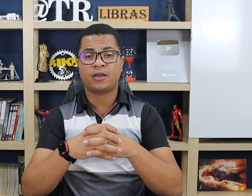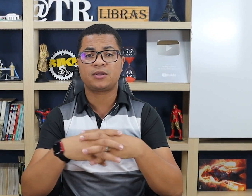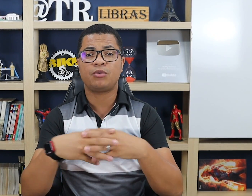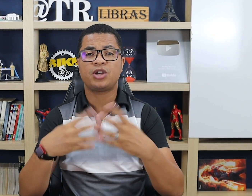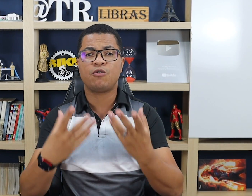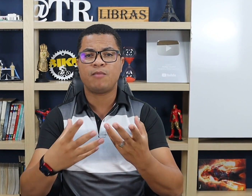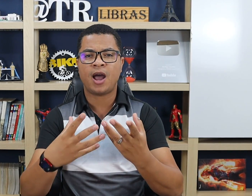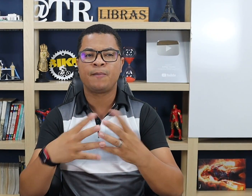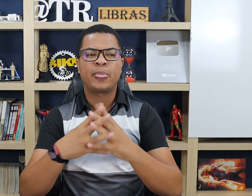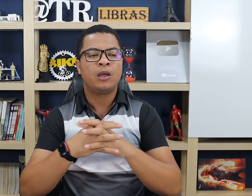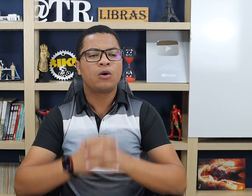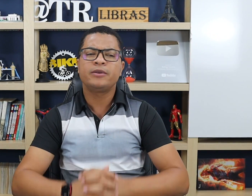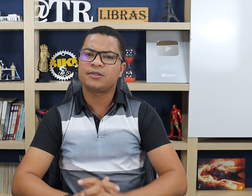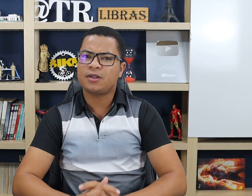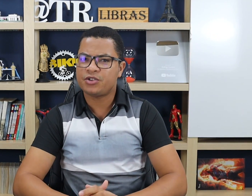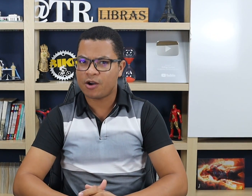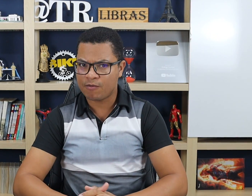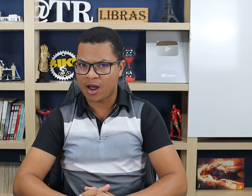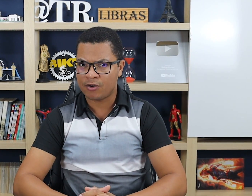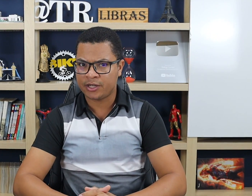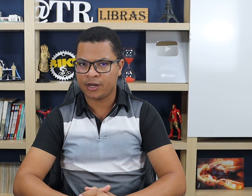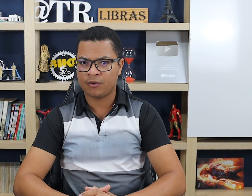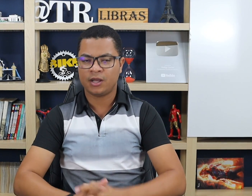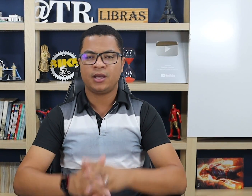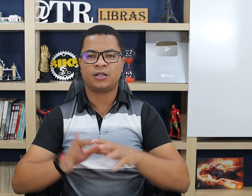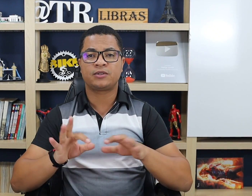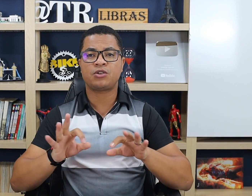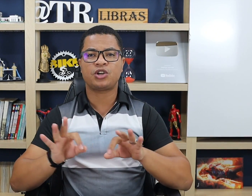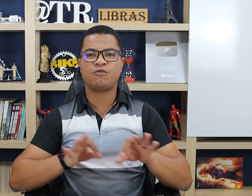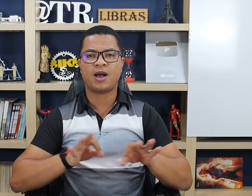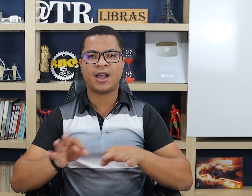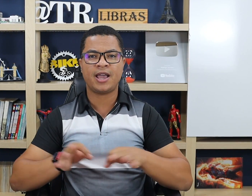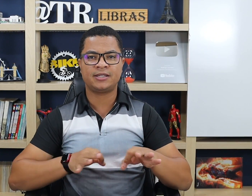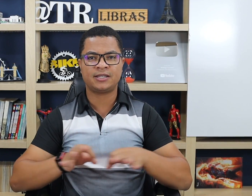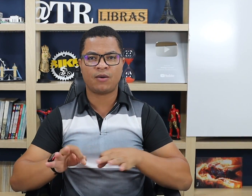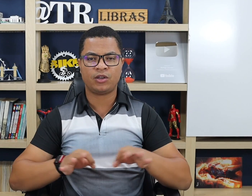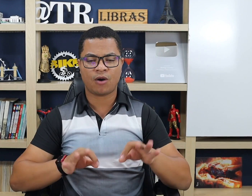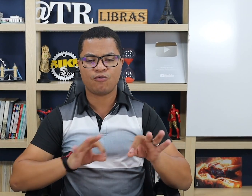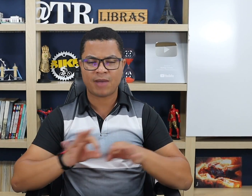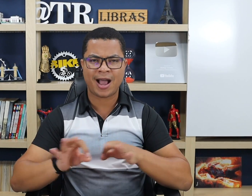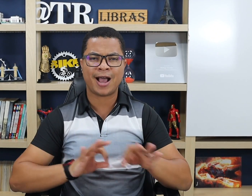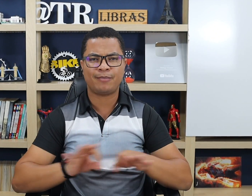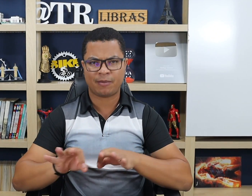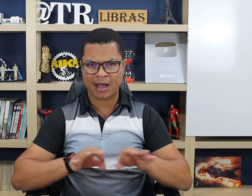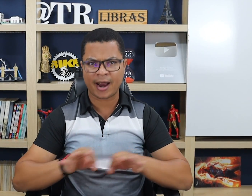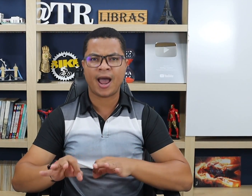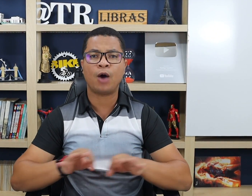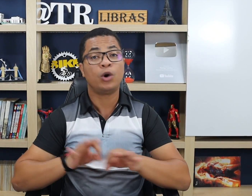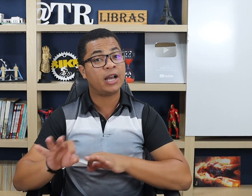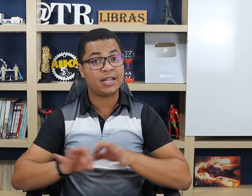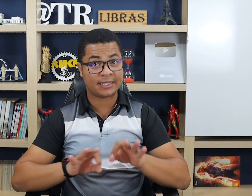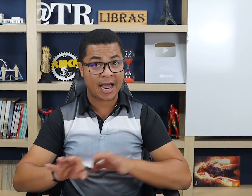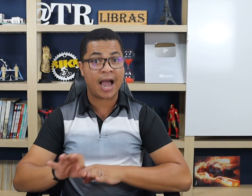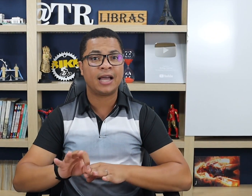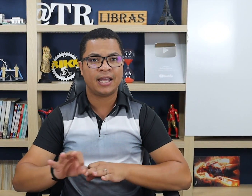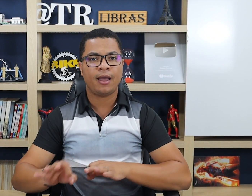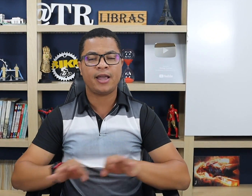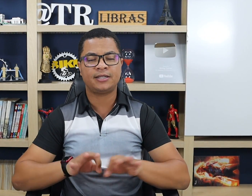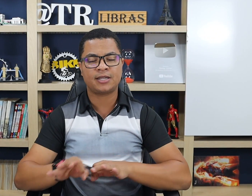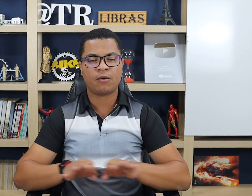que o sinal de arrumar. Como assim o sinal de arrumar, Rodrigo? Então, o sinal de arrumar é esse sinal aqui, ó. Arrumar, preparar, organizar. É esse sinal